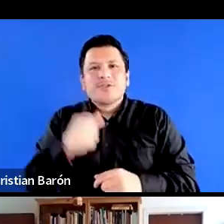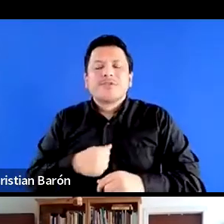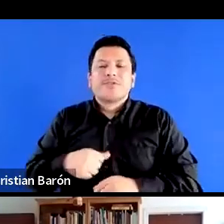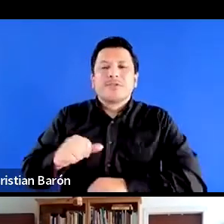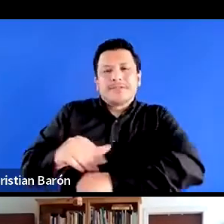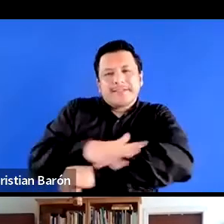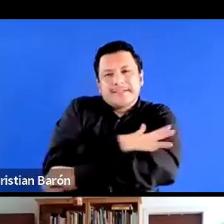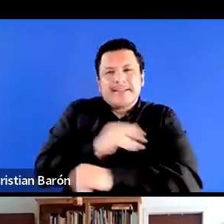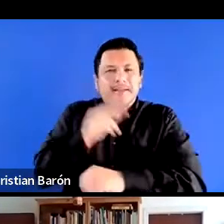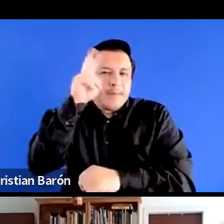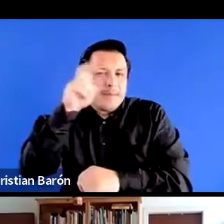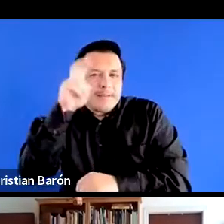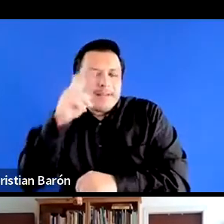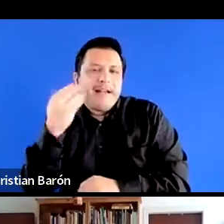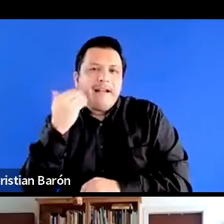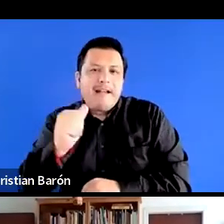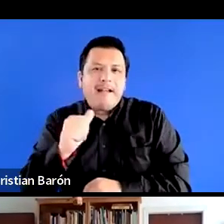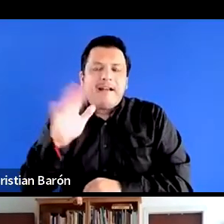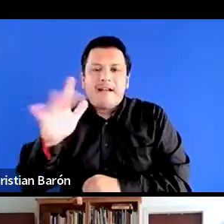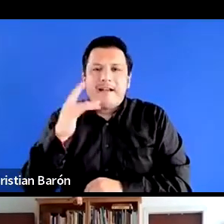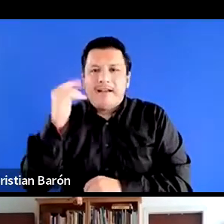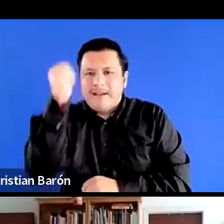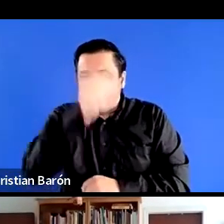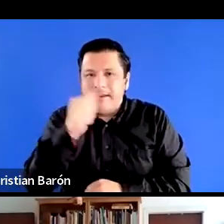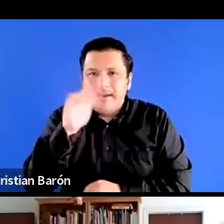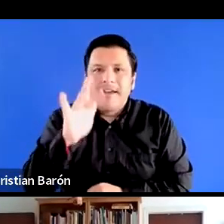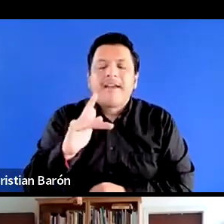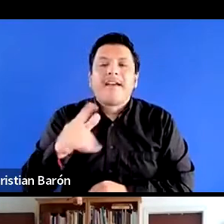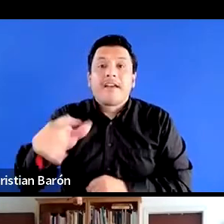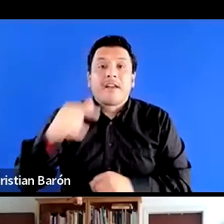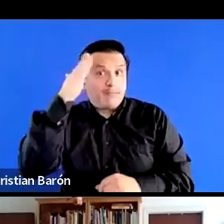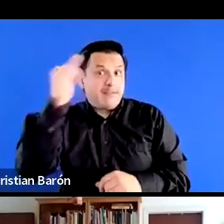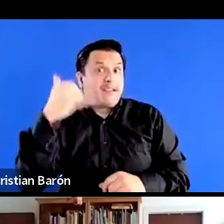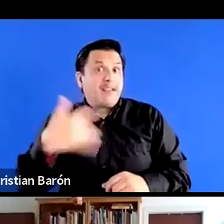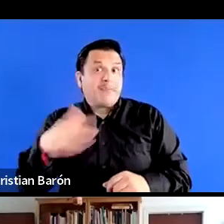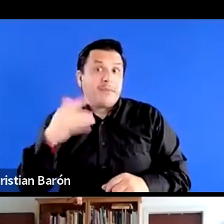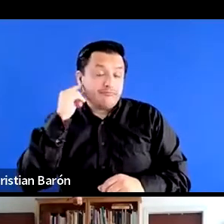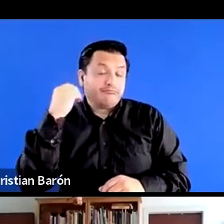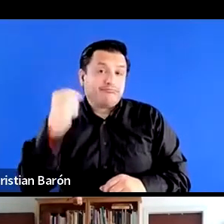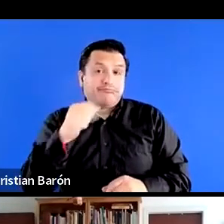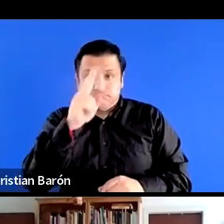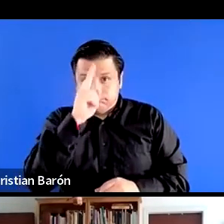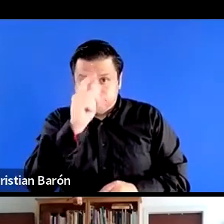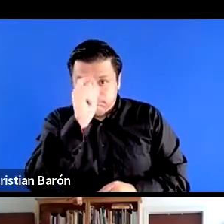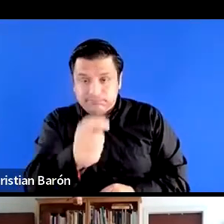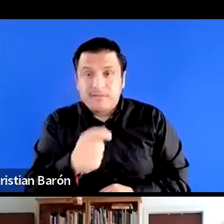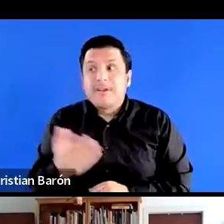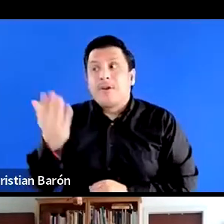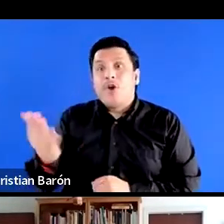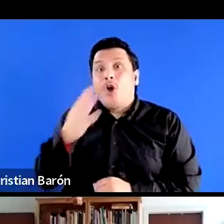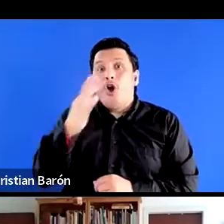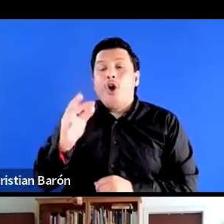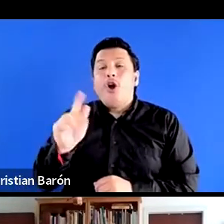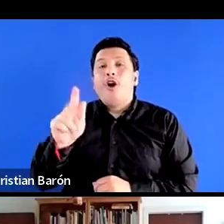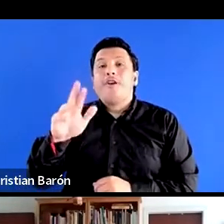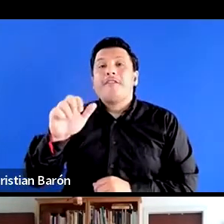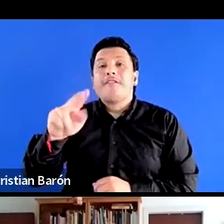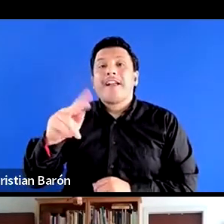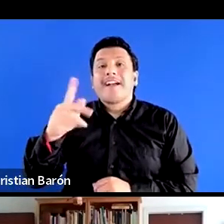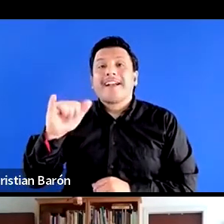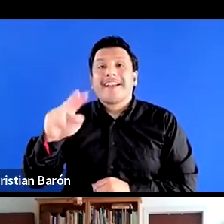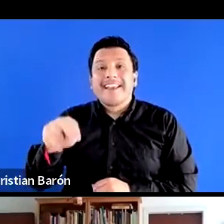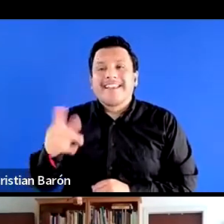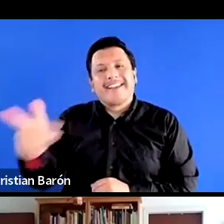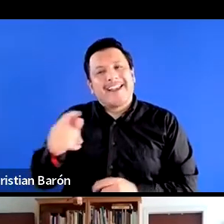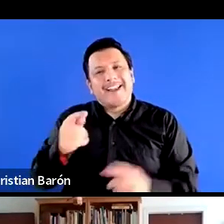negras y académicas feministas admiradas. Quise además que fuera Franklin Hill quien moderara, entre comillas, esta